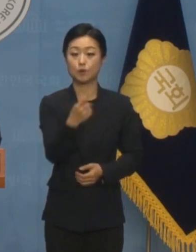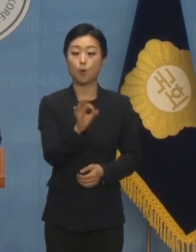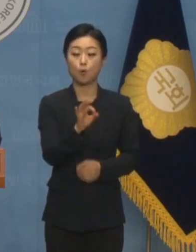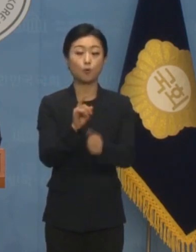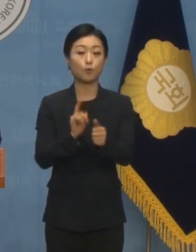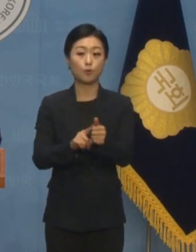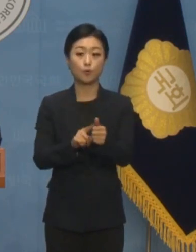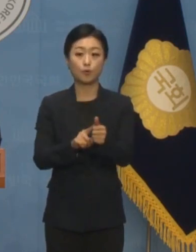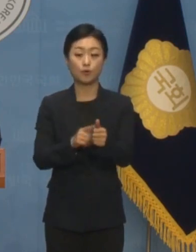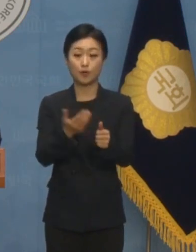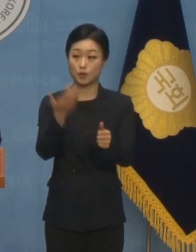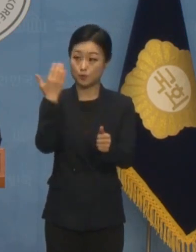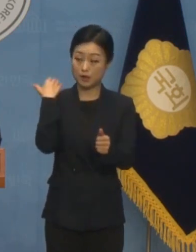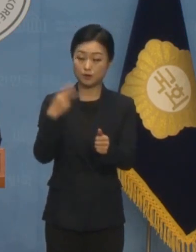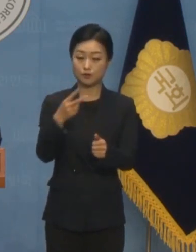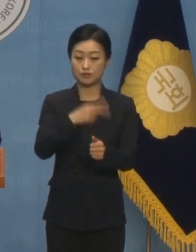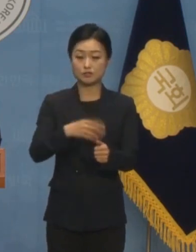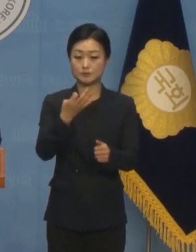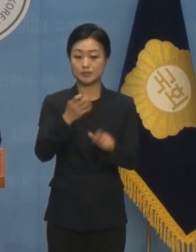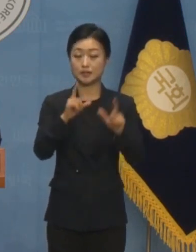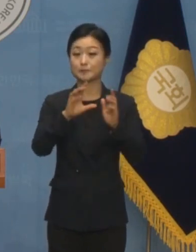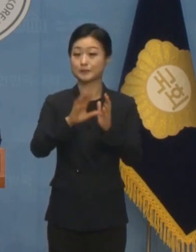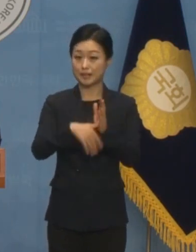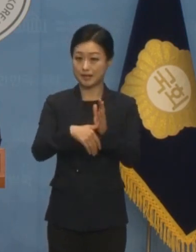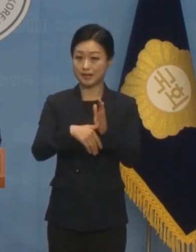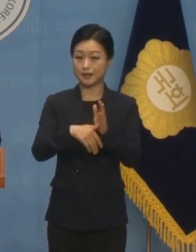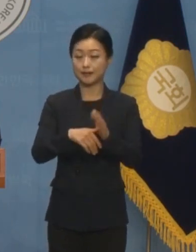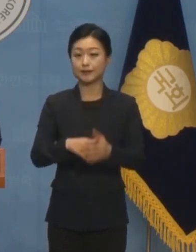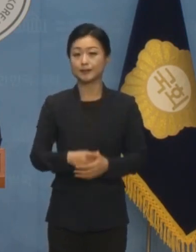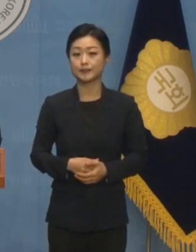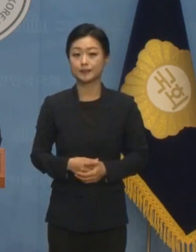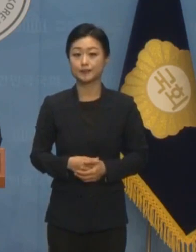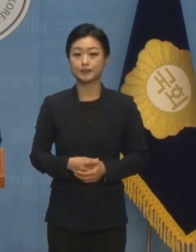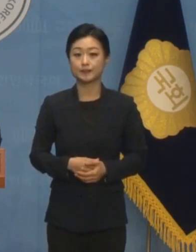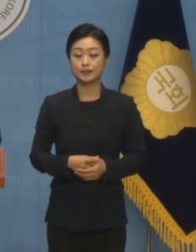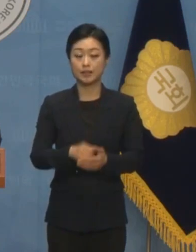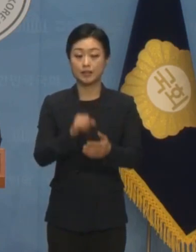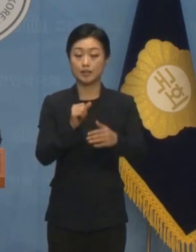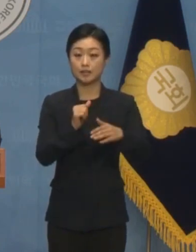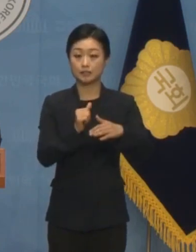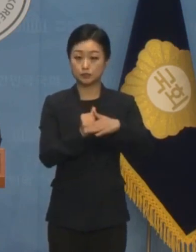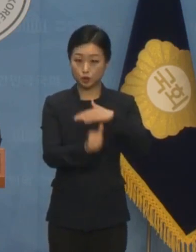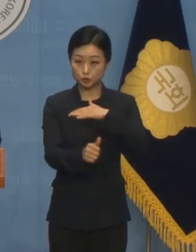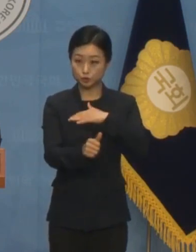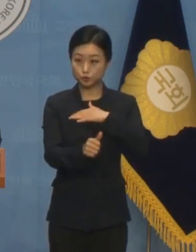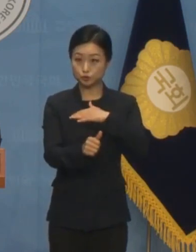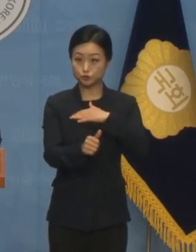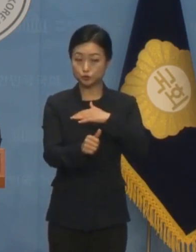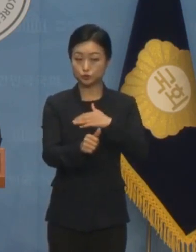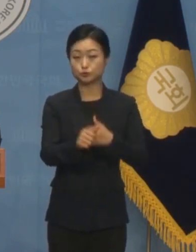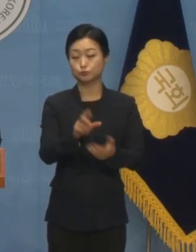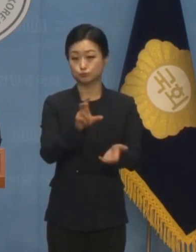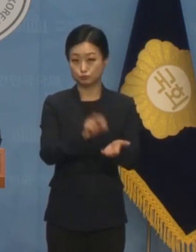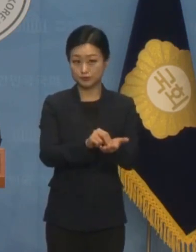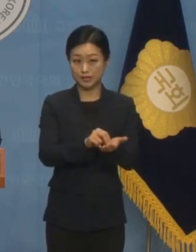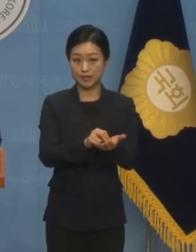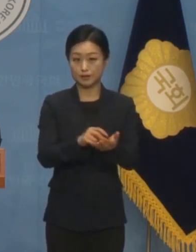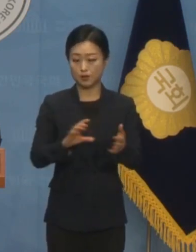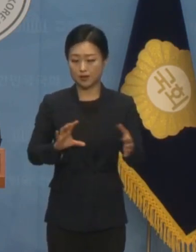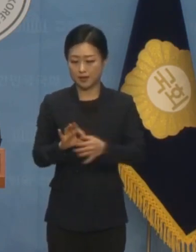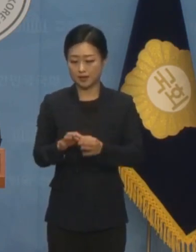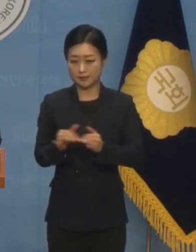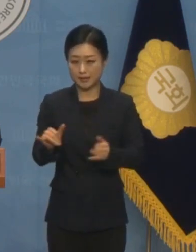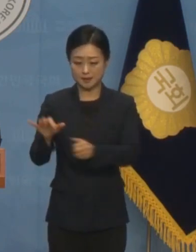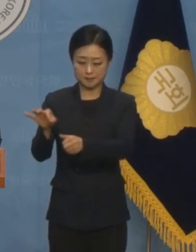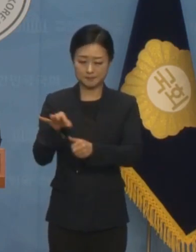감독은 과거 2014년 국가대표 감독 시절 선수 급 나누기 발언, 인맥 축구 논란 등으로